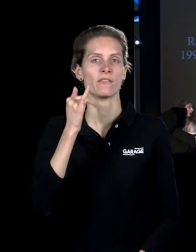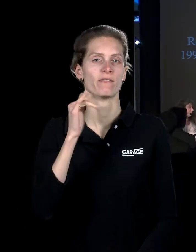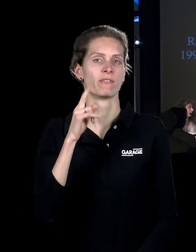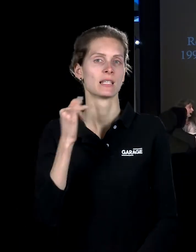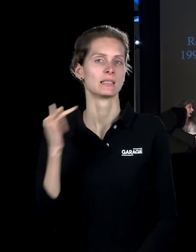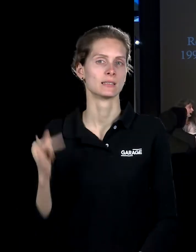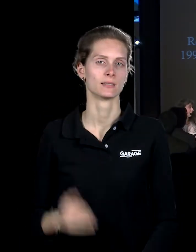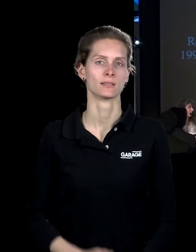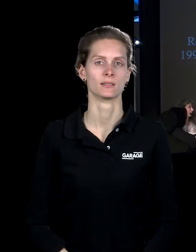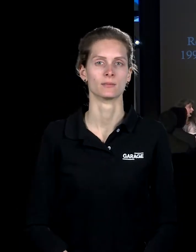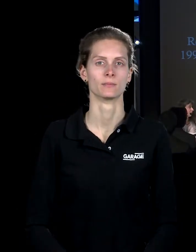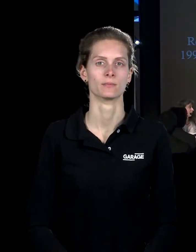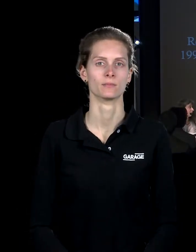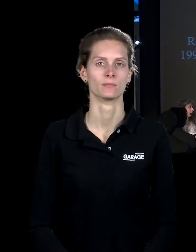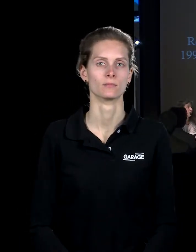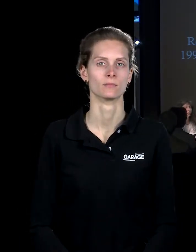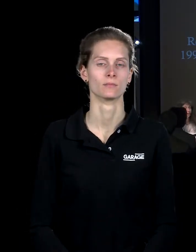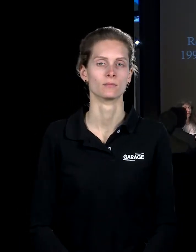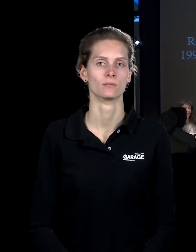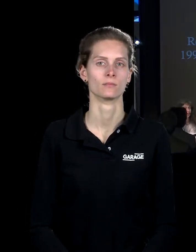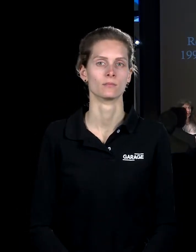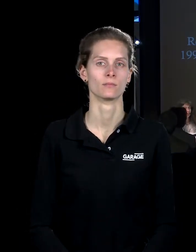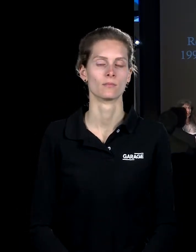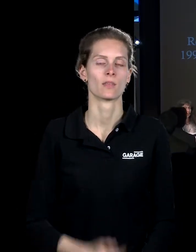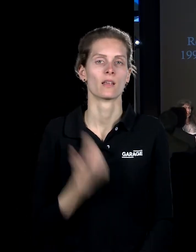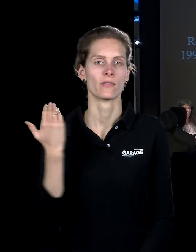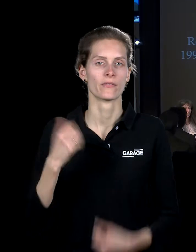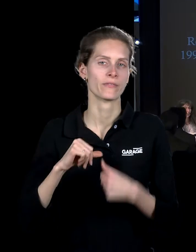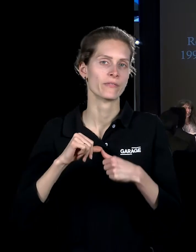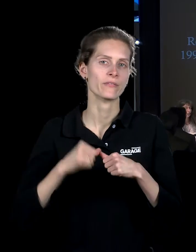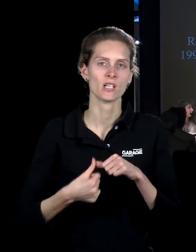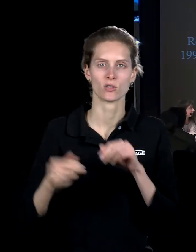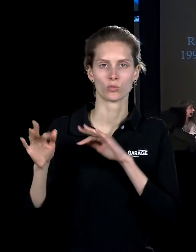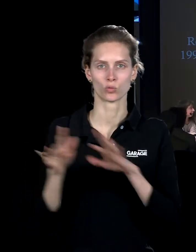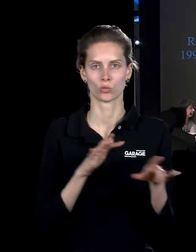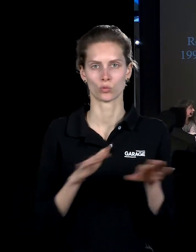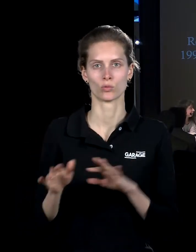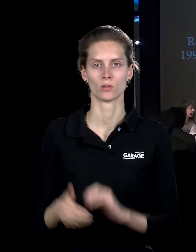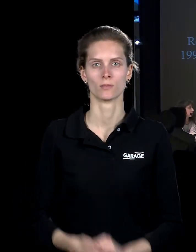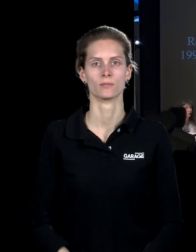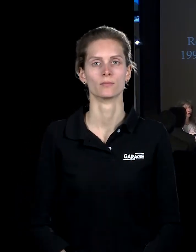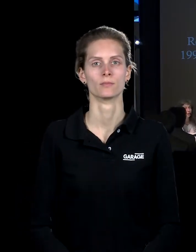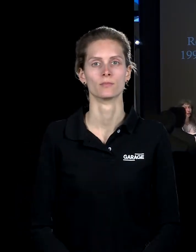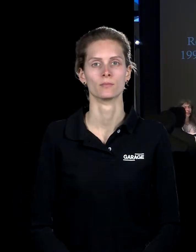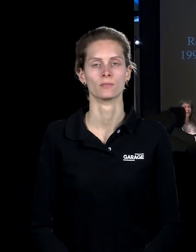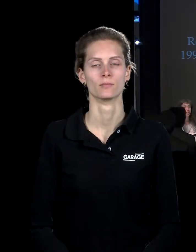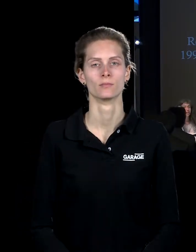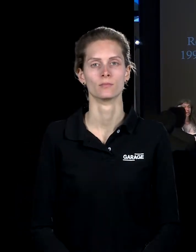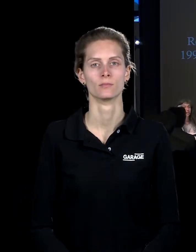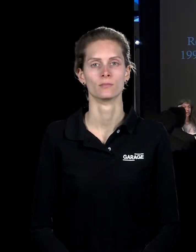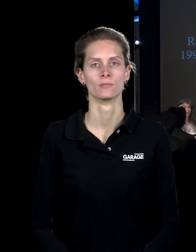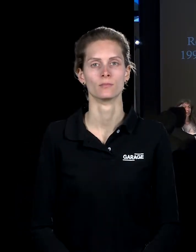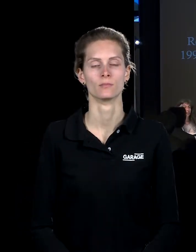из постоянных сюжетов Пьера Юига.